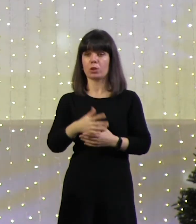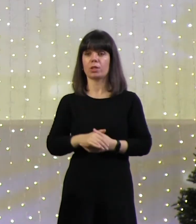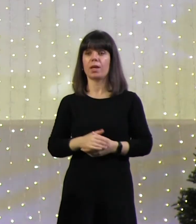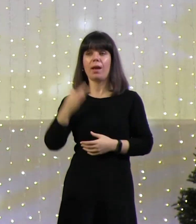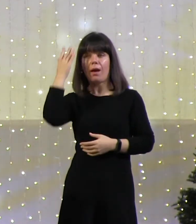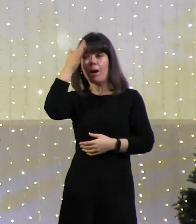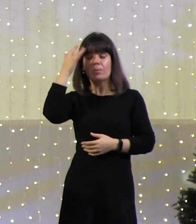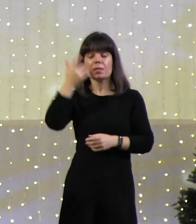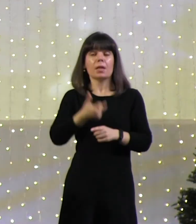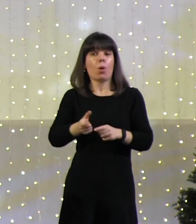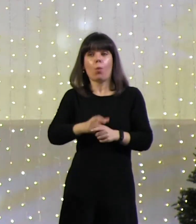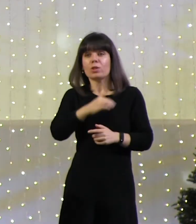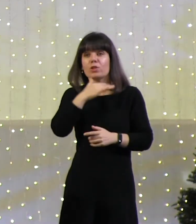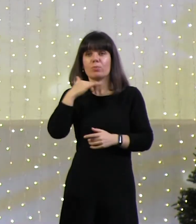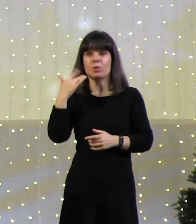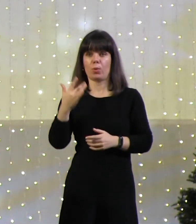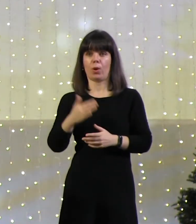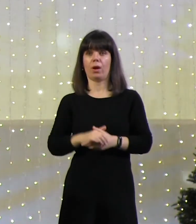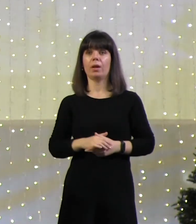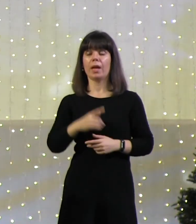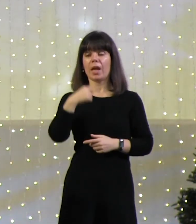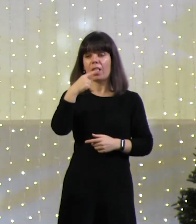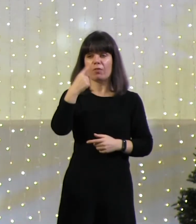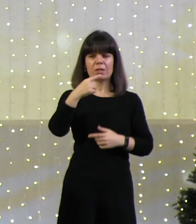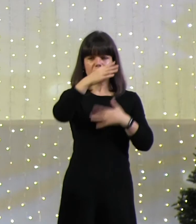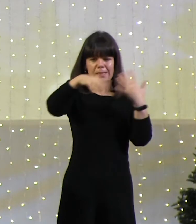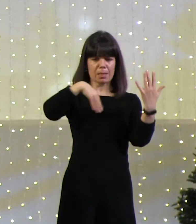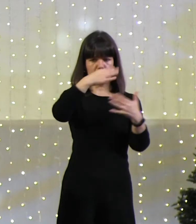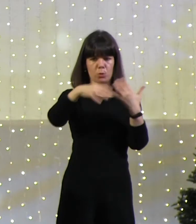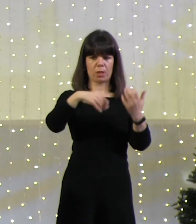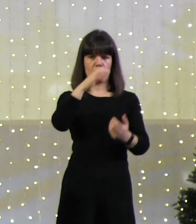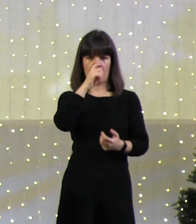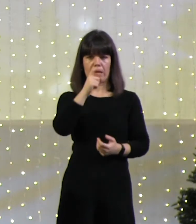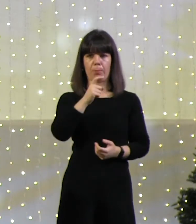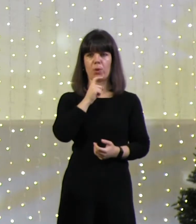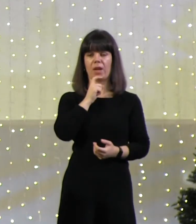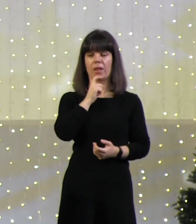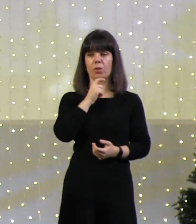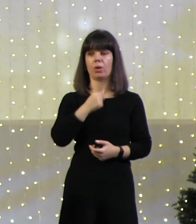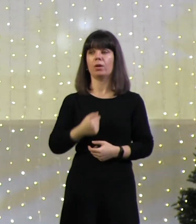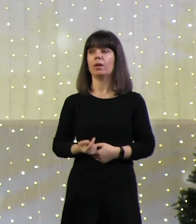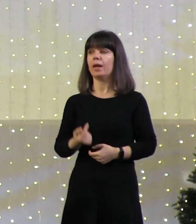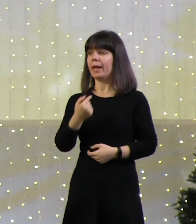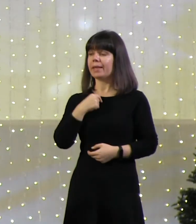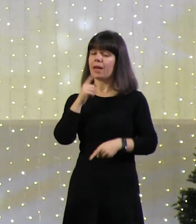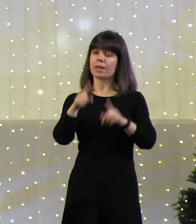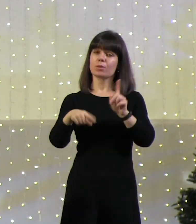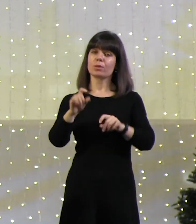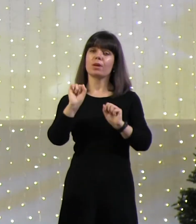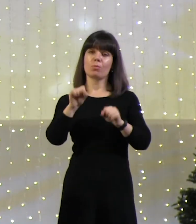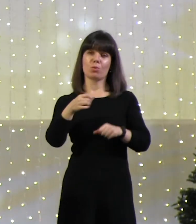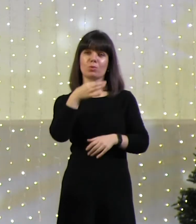а если говорит, то очень говорит запутанно и непонятно. Я такой человек, я иногда могу сказать, очень,